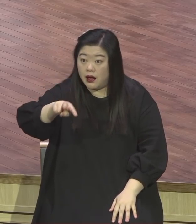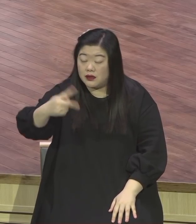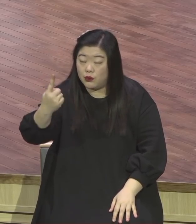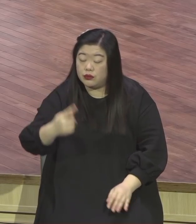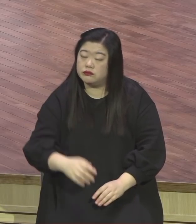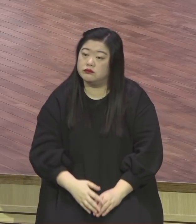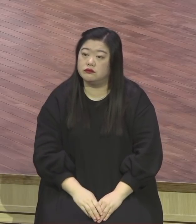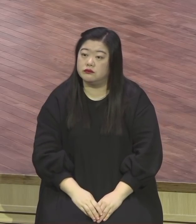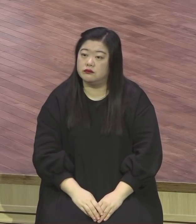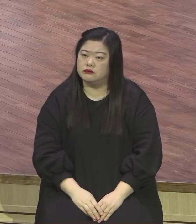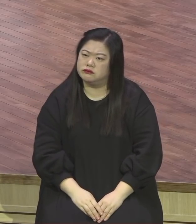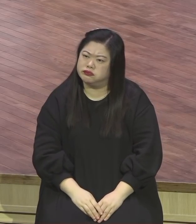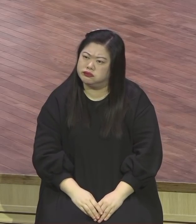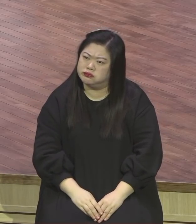굳은 상태